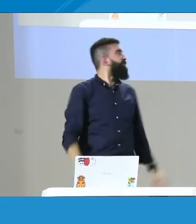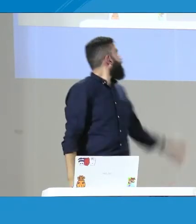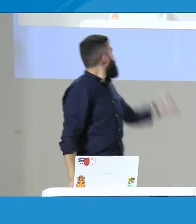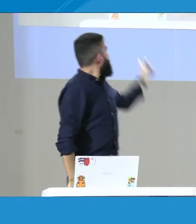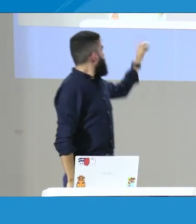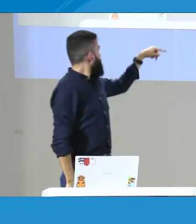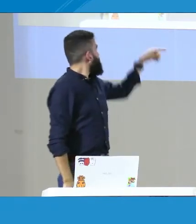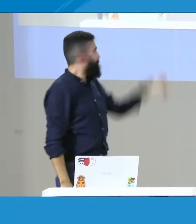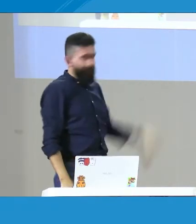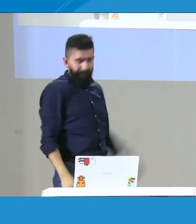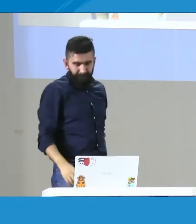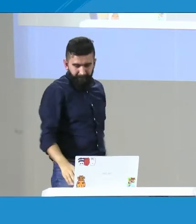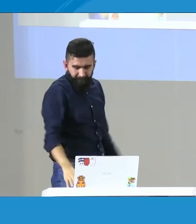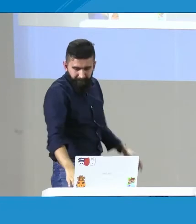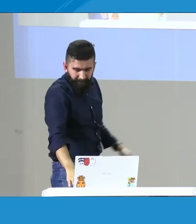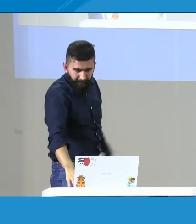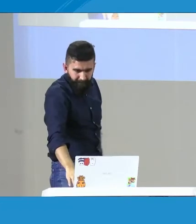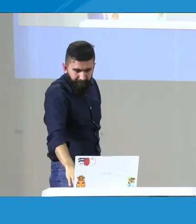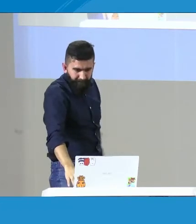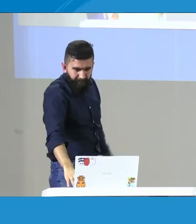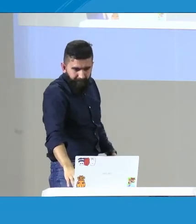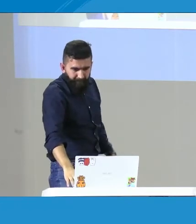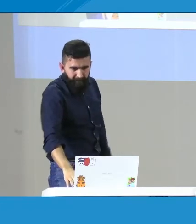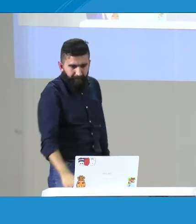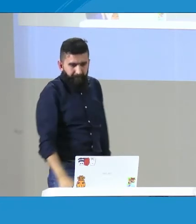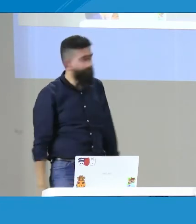tenga se les va a hacer público, se les va a compartir la información. Siguiente.